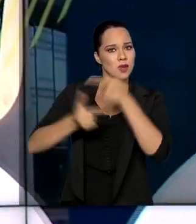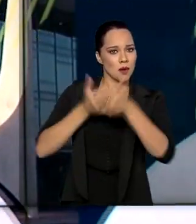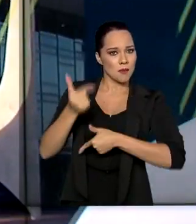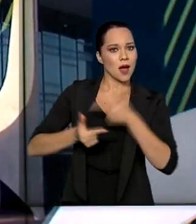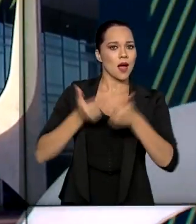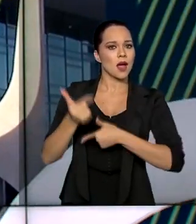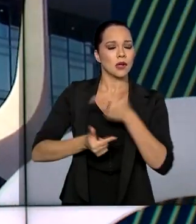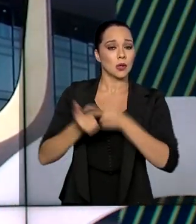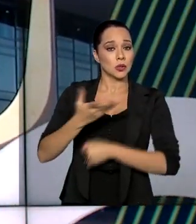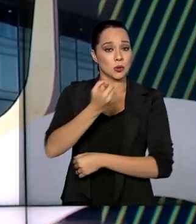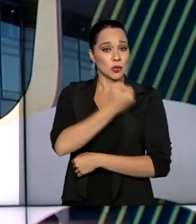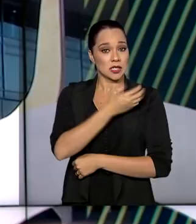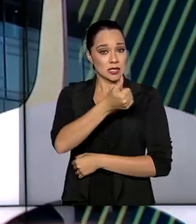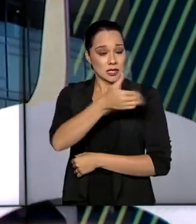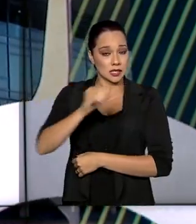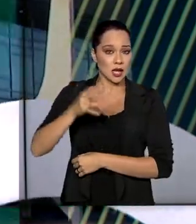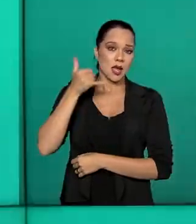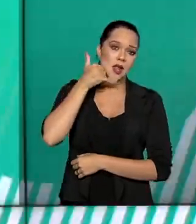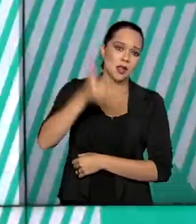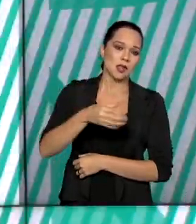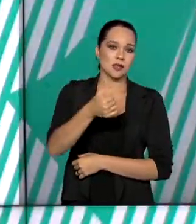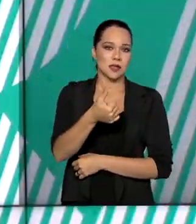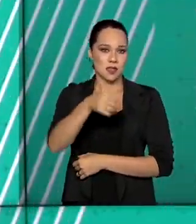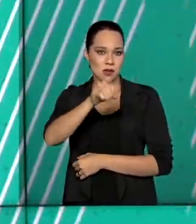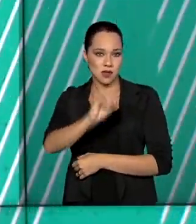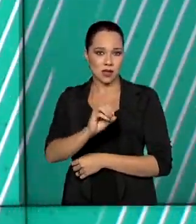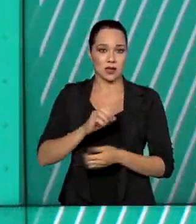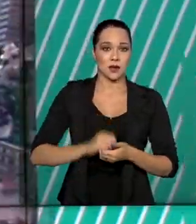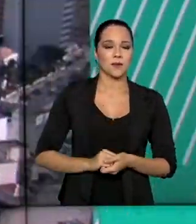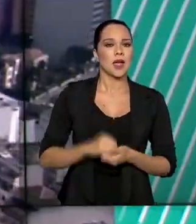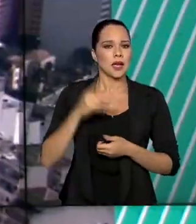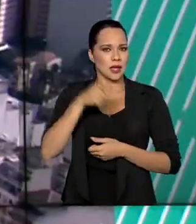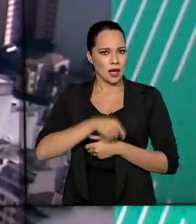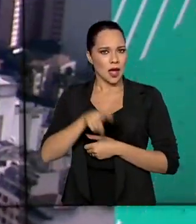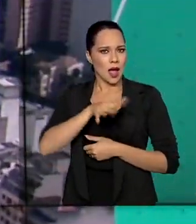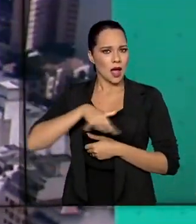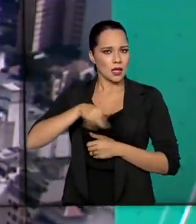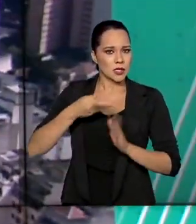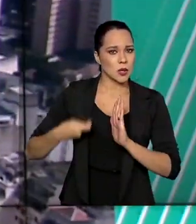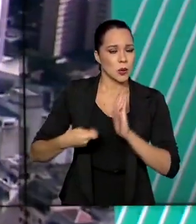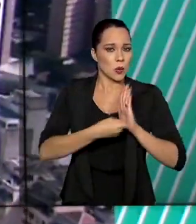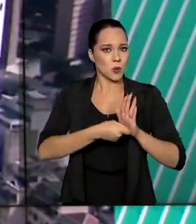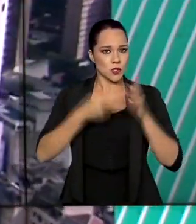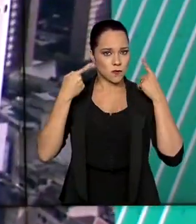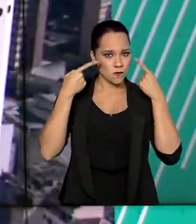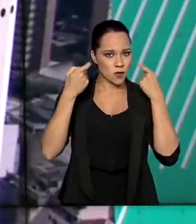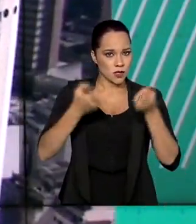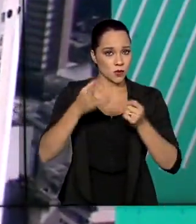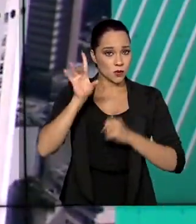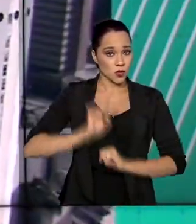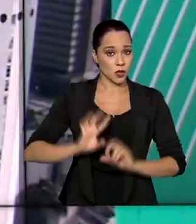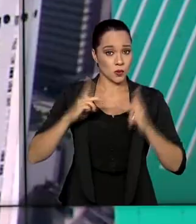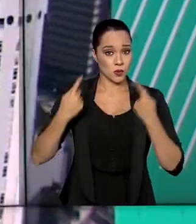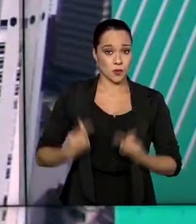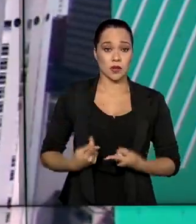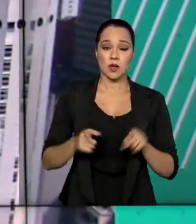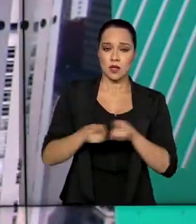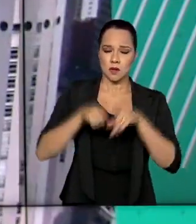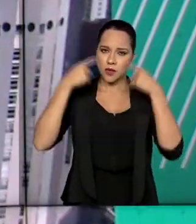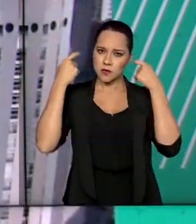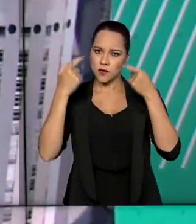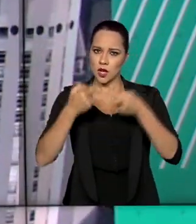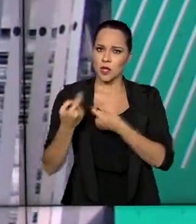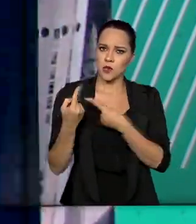serviços do Disque 100 e Ligue 180, canais de denúncias de violações de direitos humanos e de